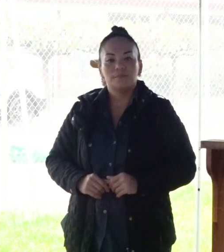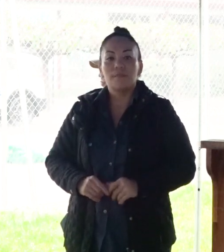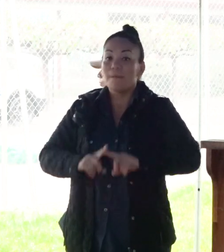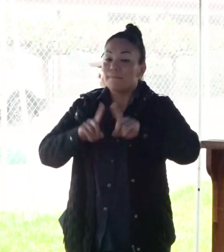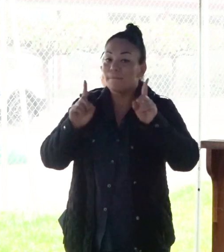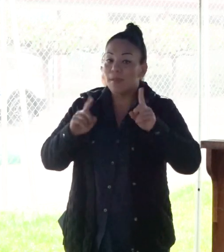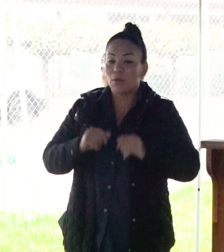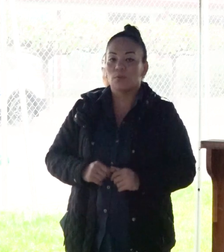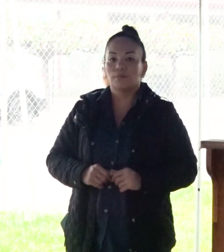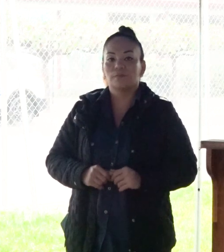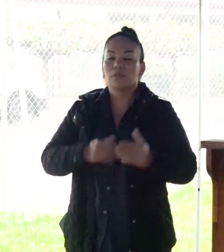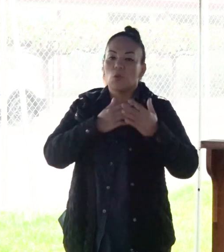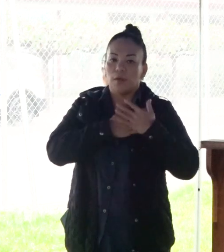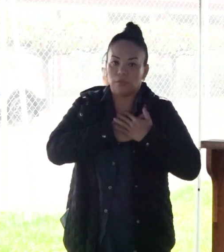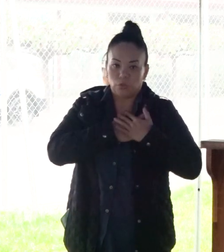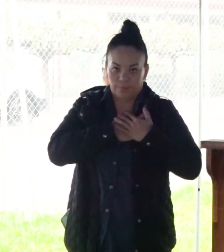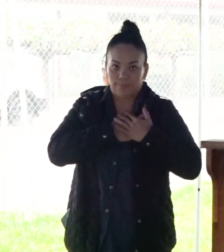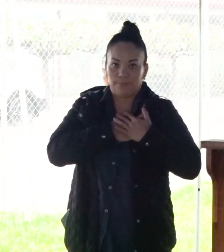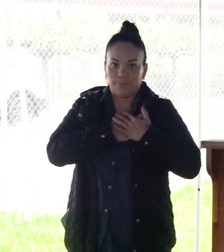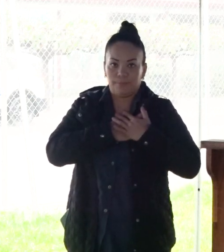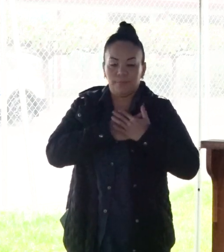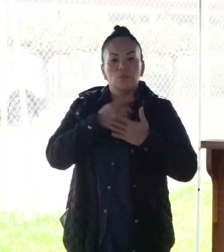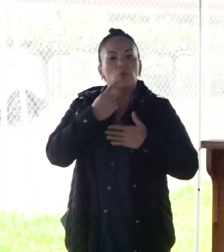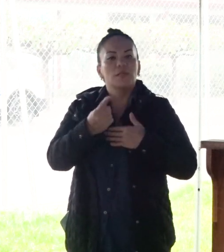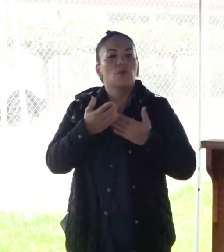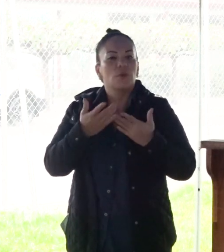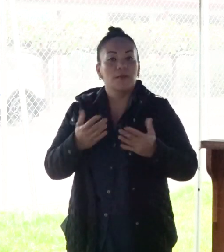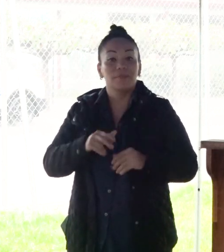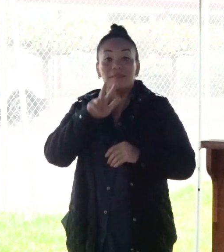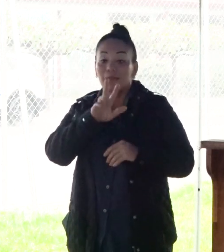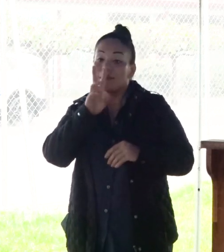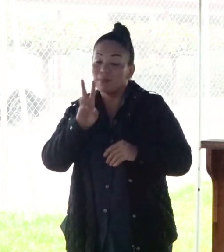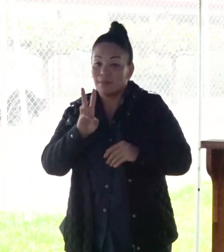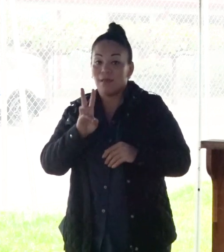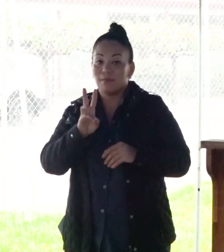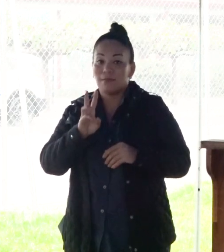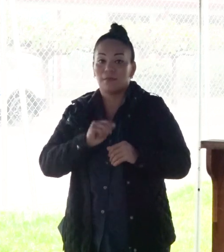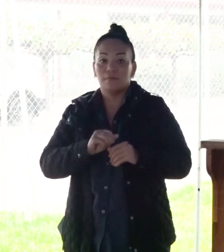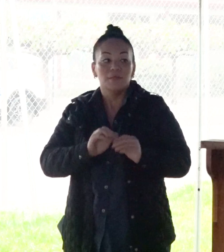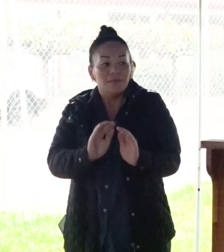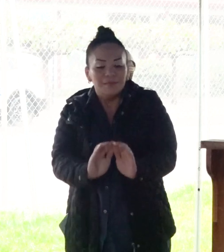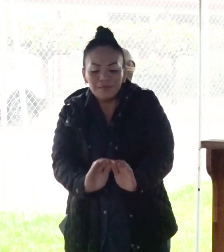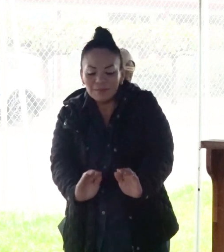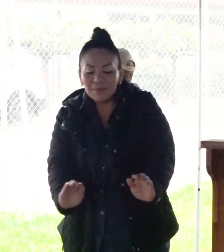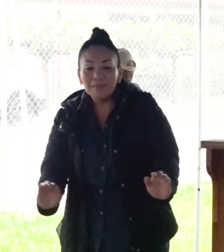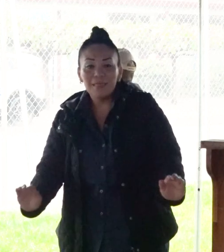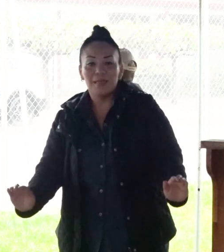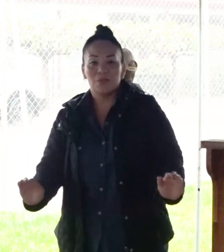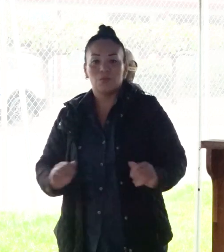desde el corazón. Esas 36 criaturitas,